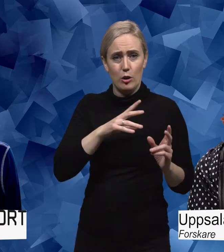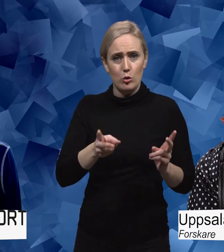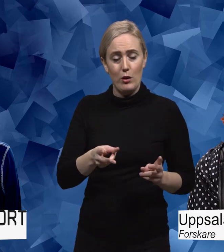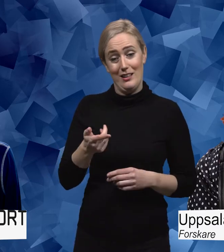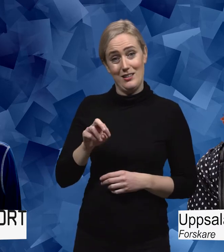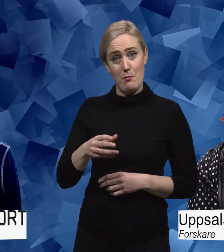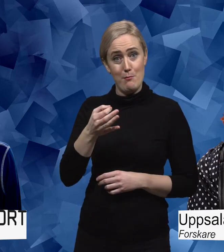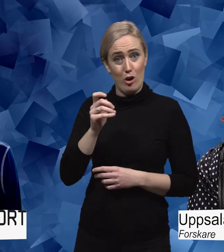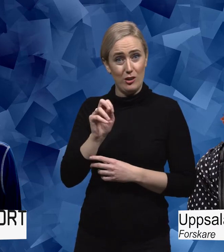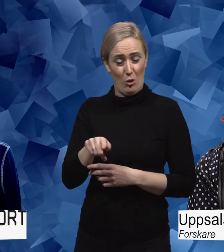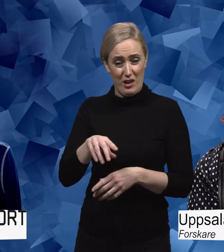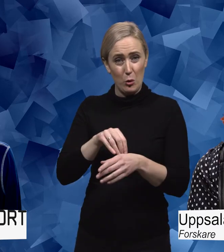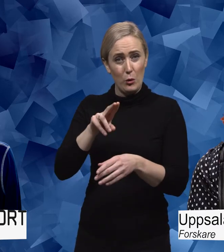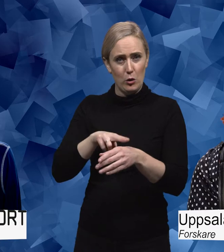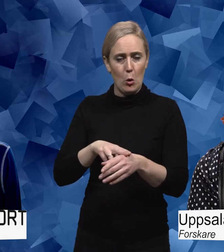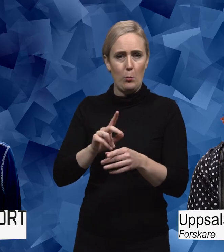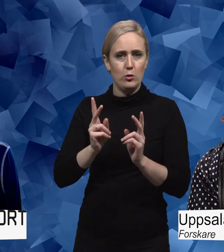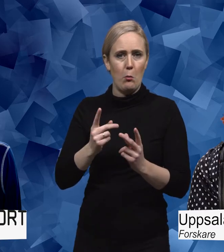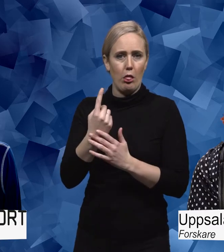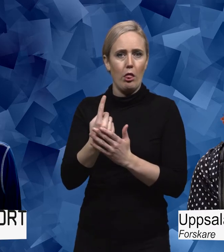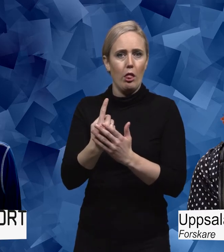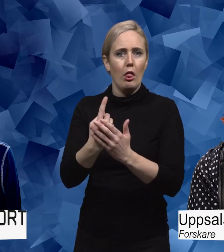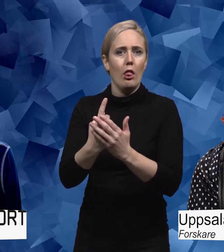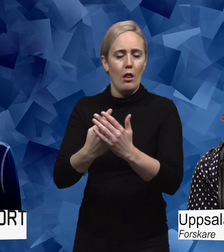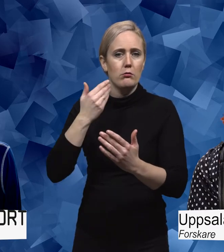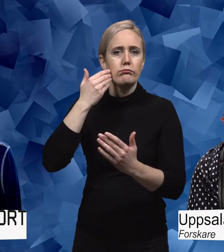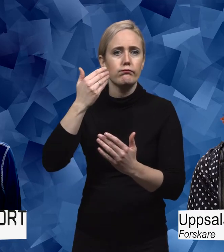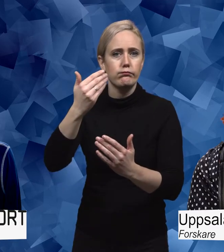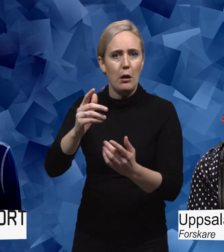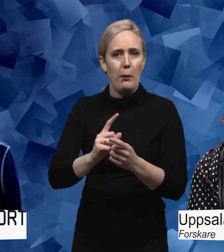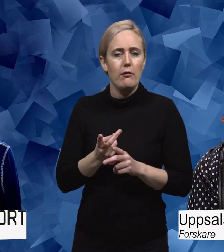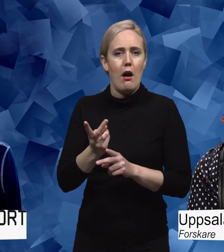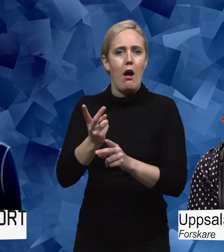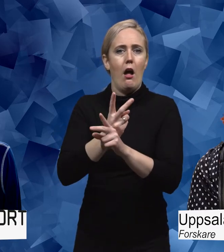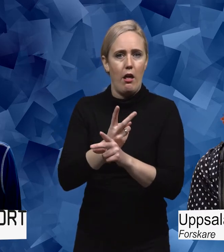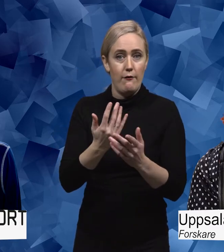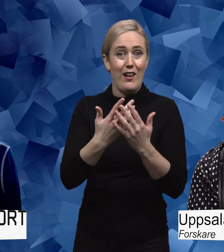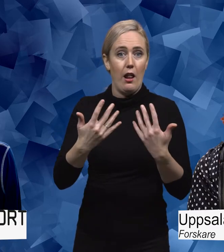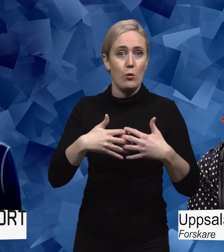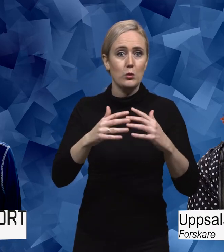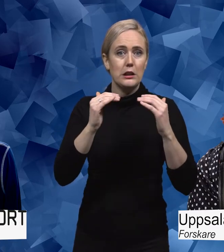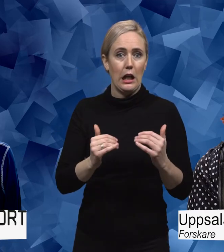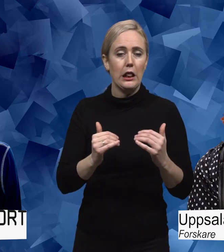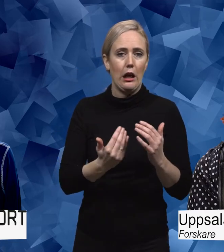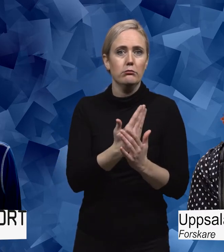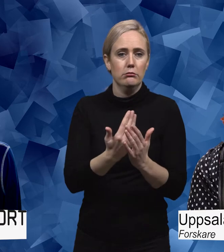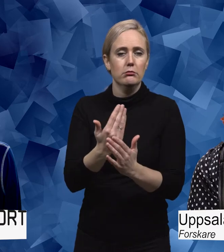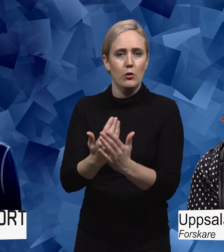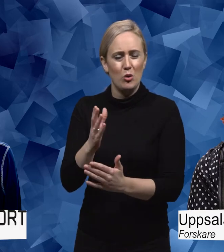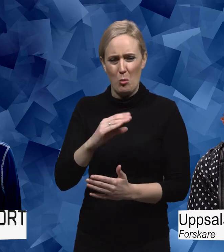parkinson, att det är en sjukdom som blir sämre med åren, att det blir värre och värre, blir mer och mer funktionsnedsättningar. Så vill man ju inte fokusera på hur mycket sämre man blir